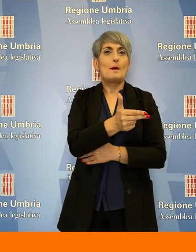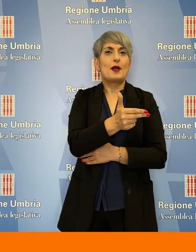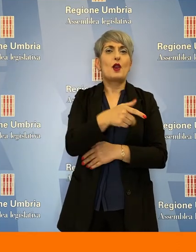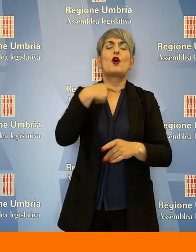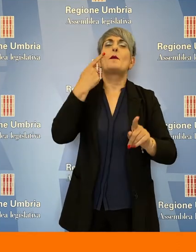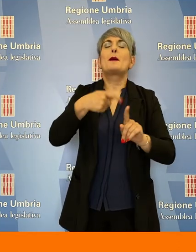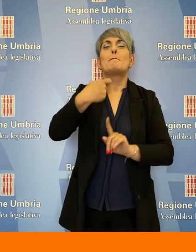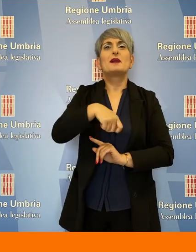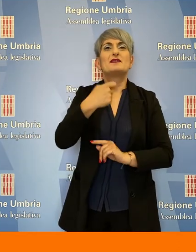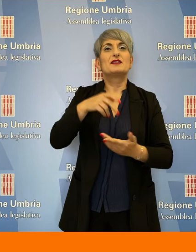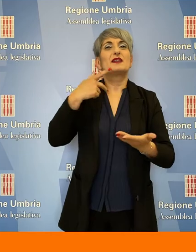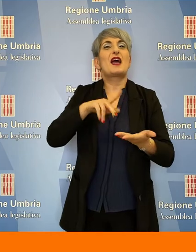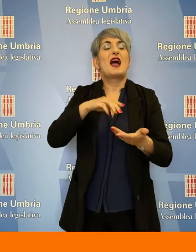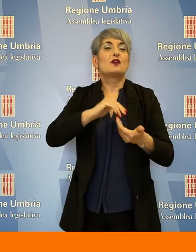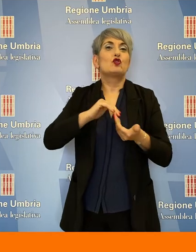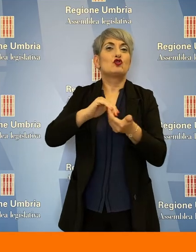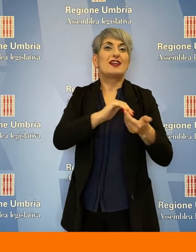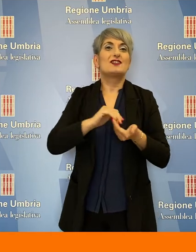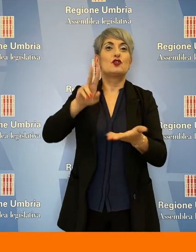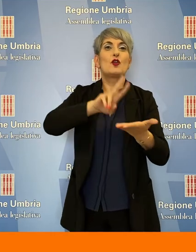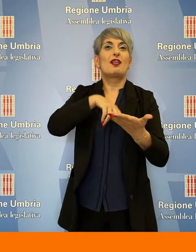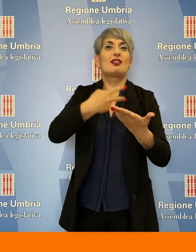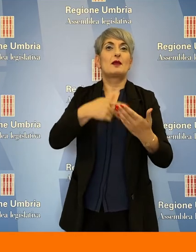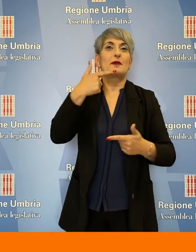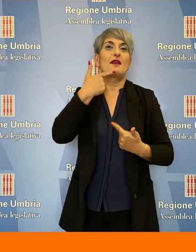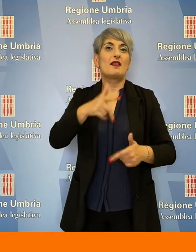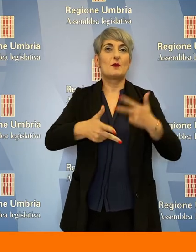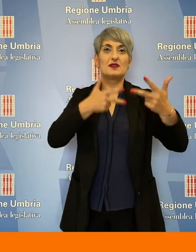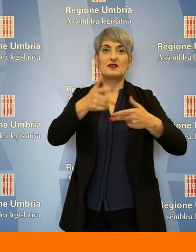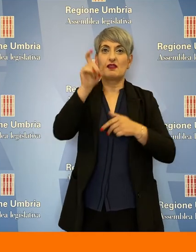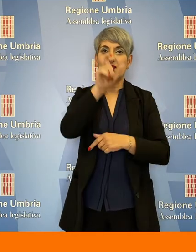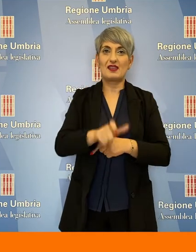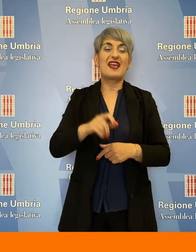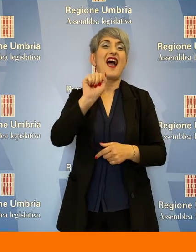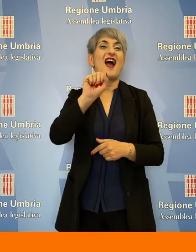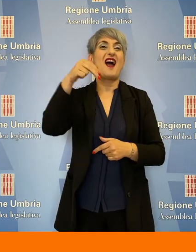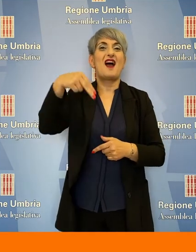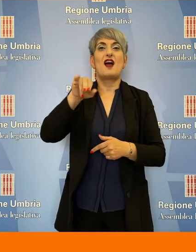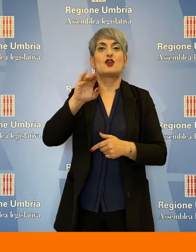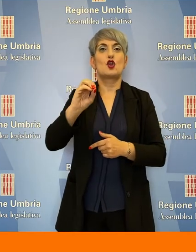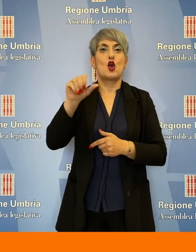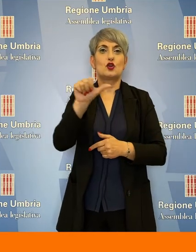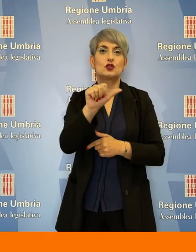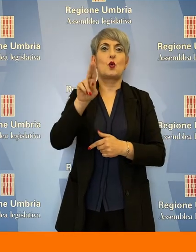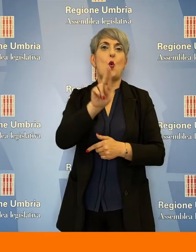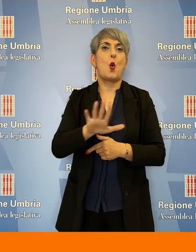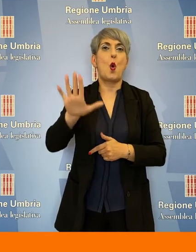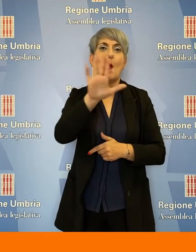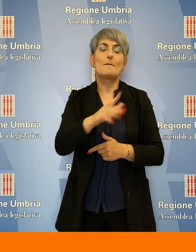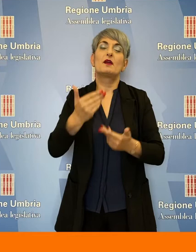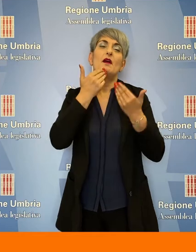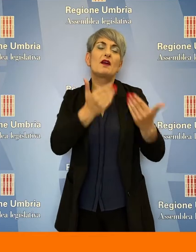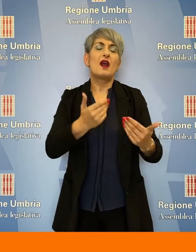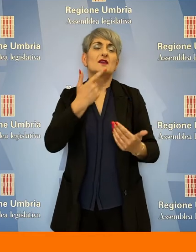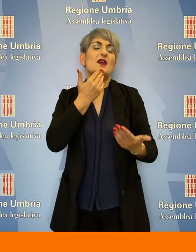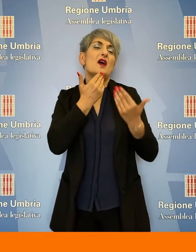Interpreti Lingua dei Segni Italiana, ANIOS, Umbria, ha ringraziato l'Assemblea legislativa per questo coinvolgimento, siamo un